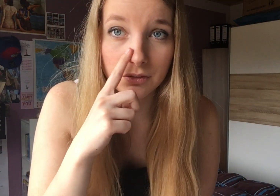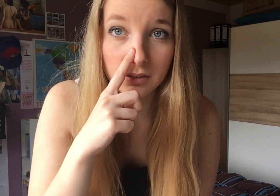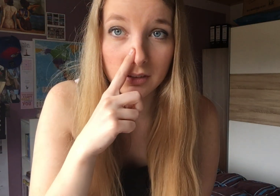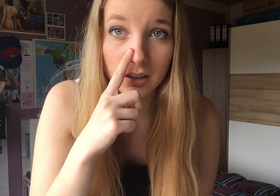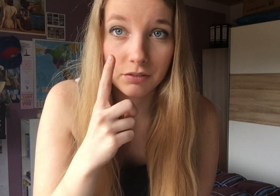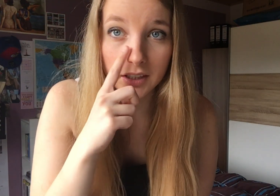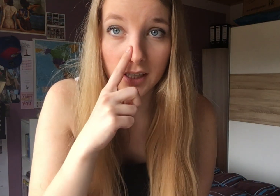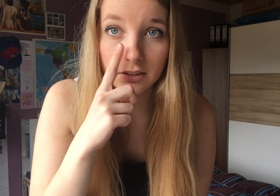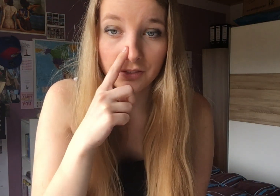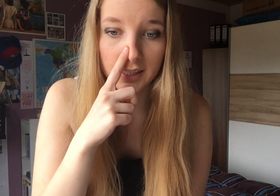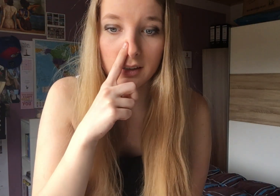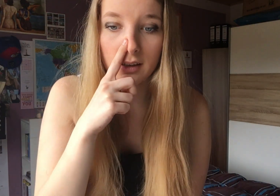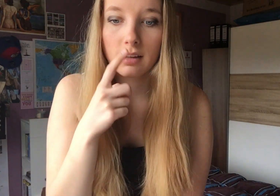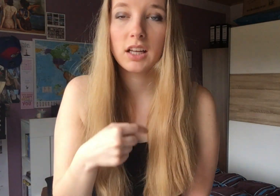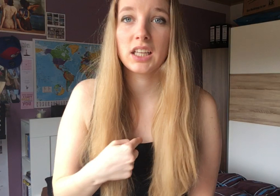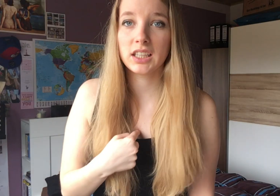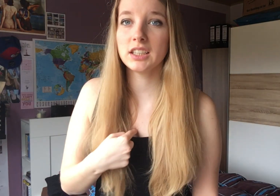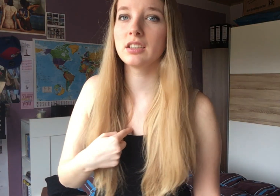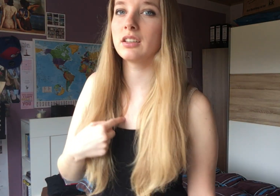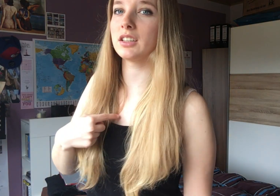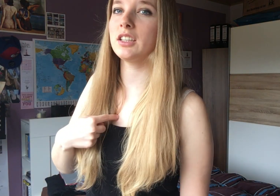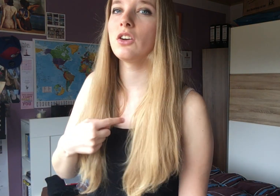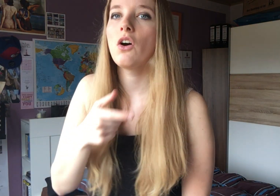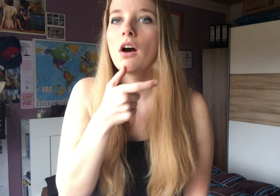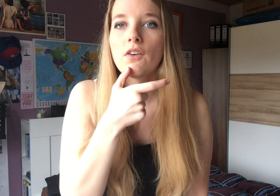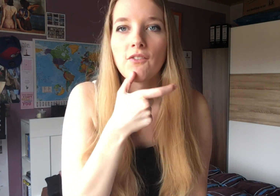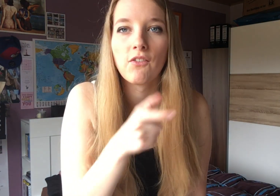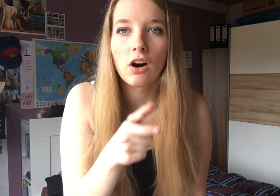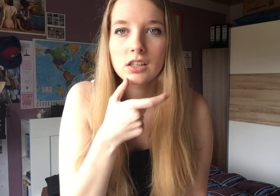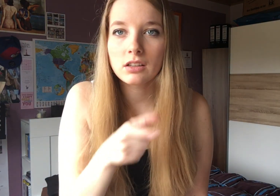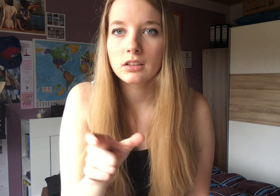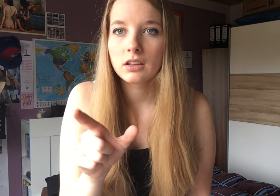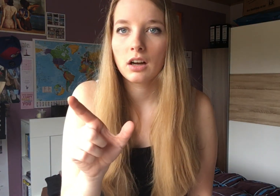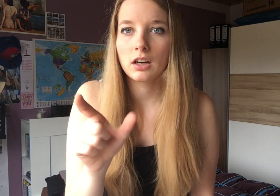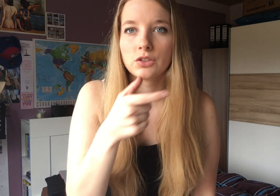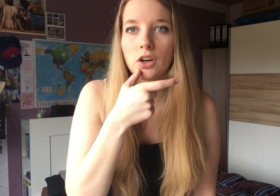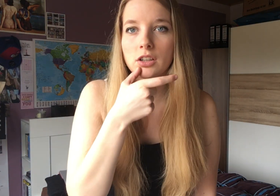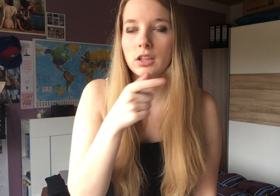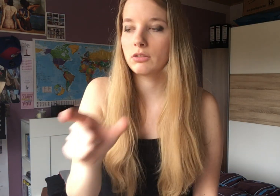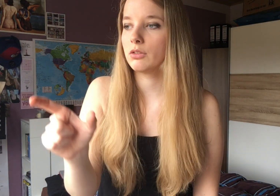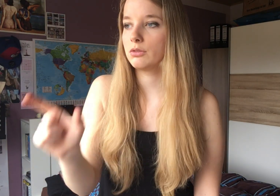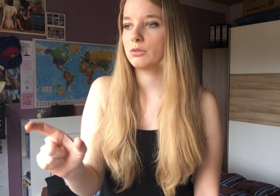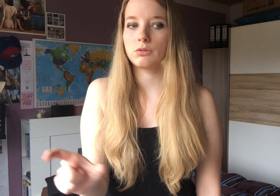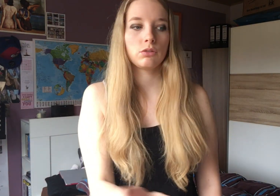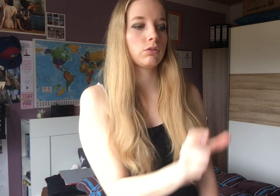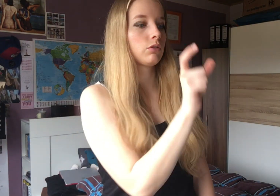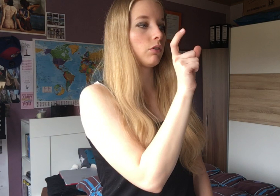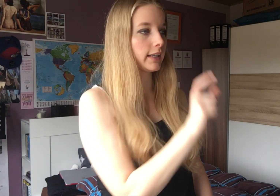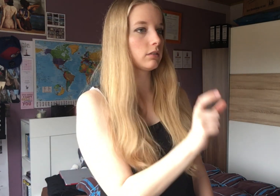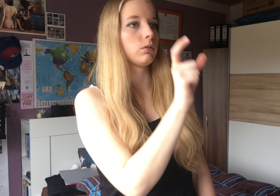auf die Nase, wenn ich, ich, Worte, also Worte sind halt so, so ein ganzes